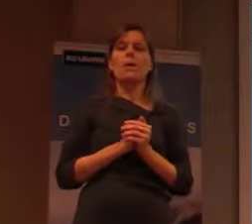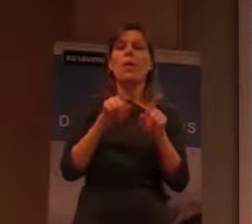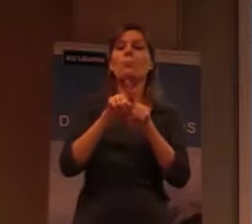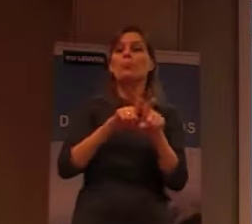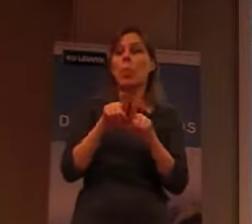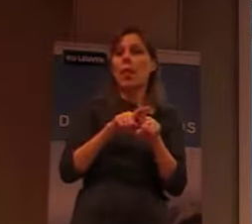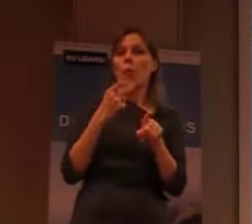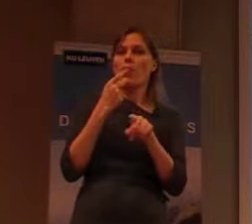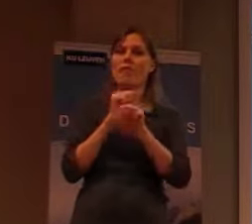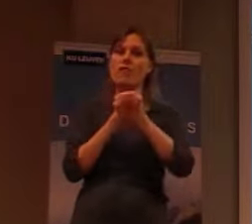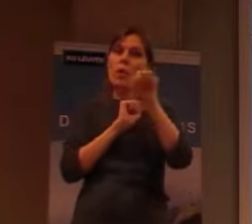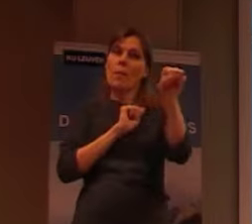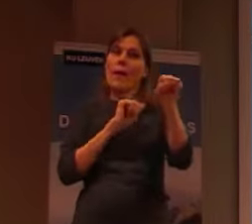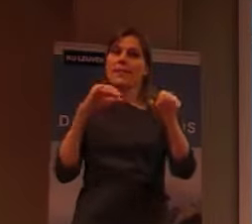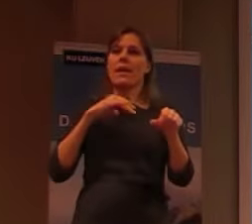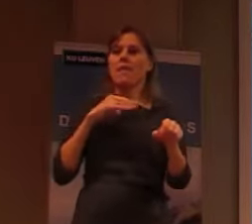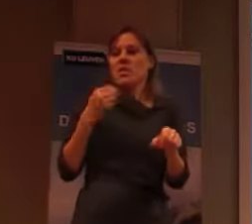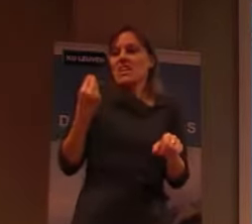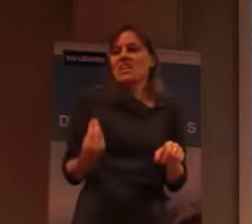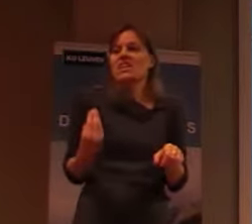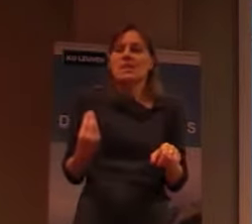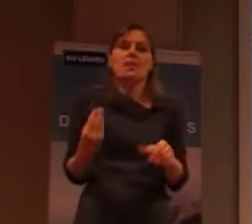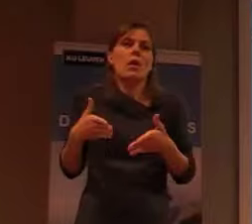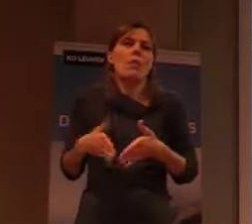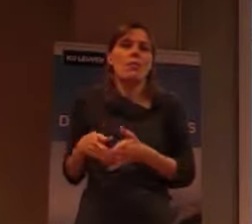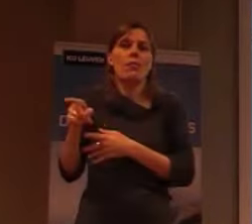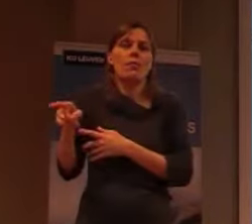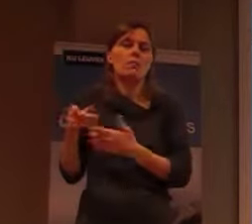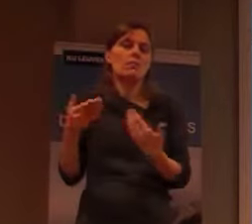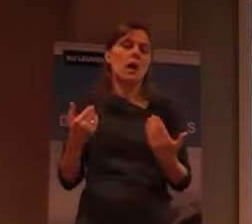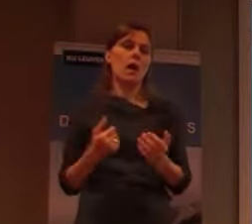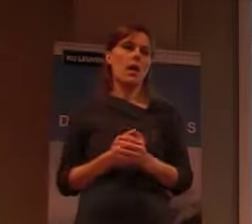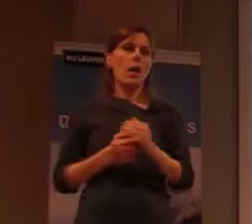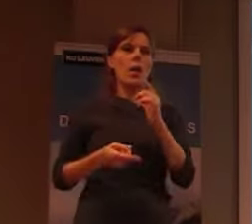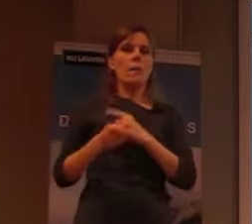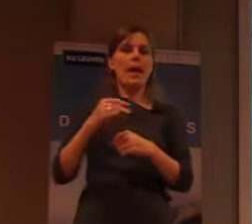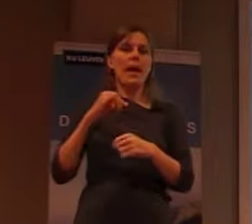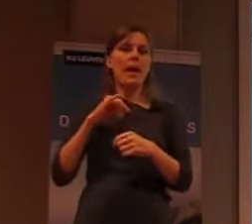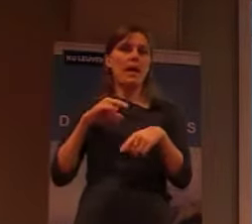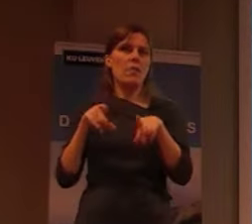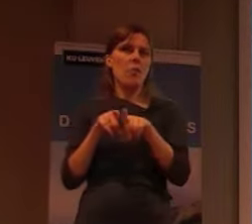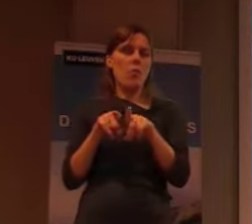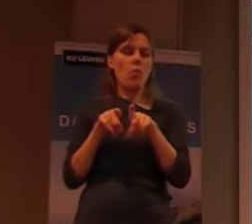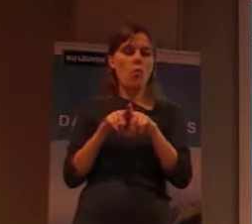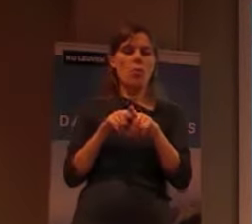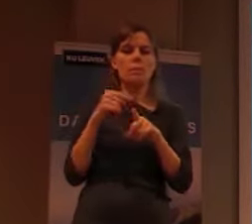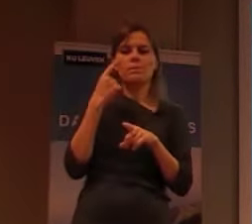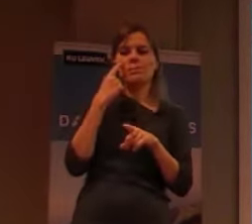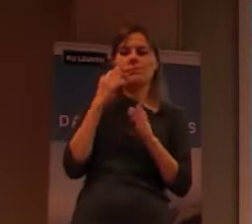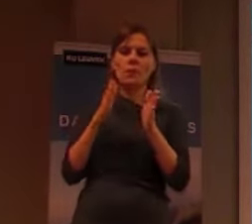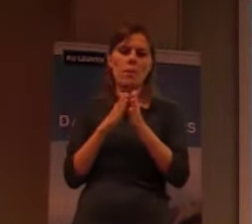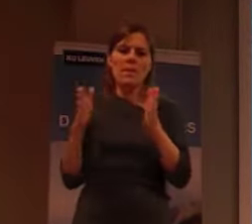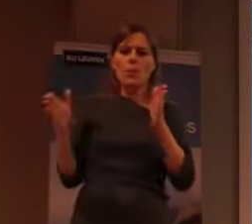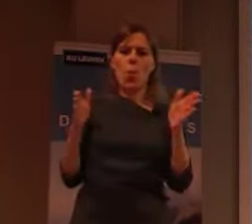dat er kinderen kwamen. Maar toch heeft men eigenlijk uitgevonden dat over die periode. Dus tussen